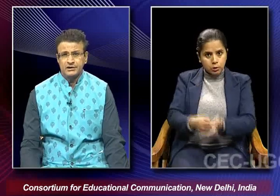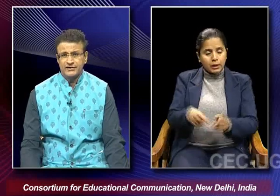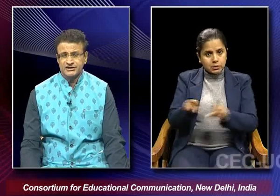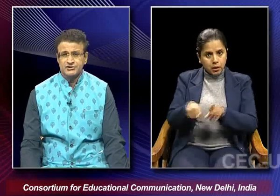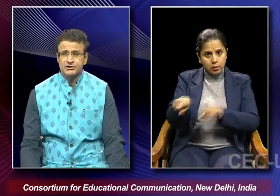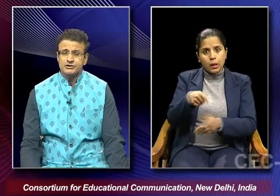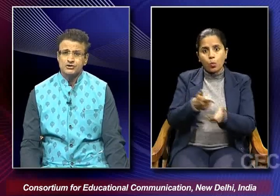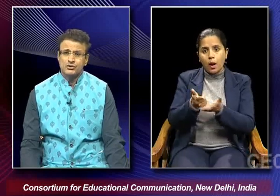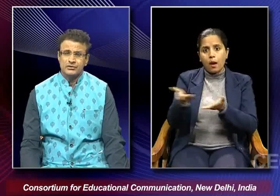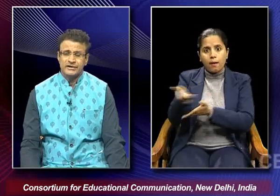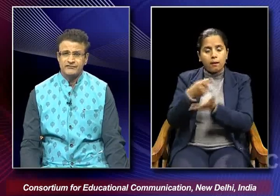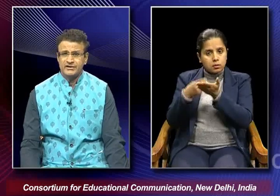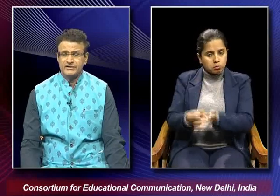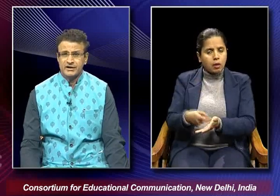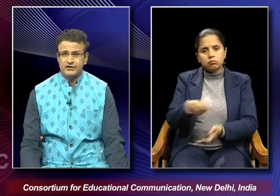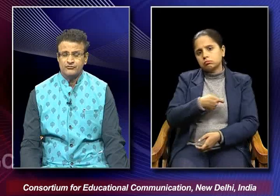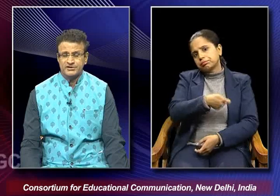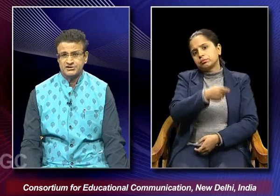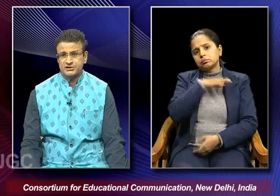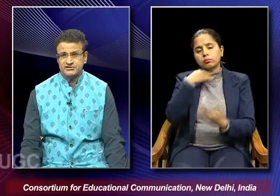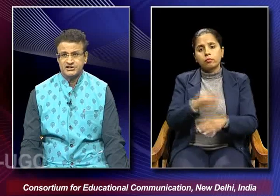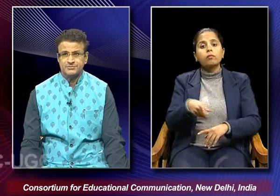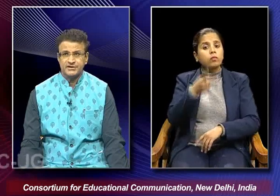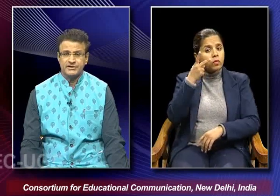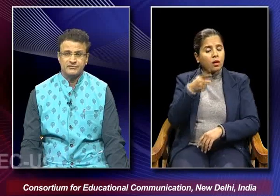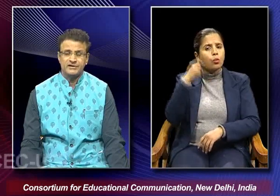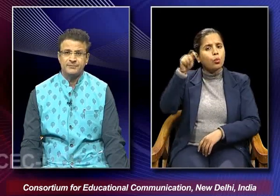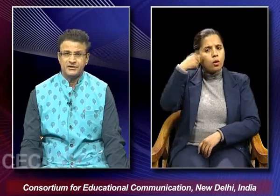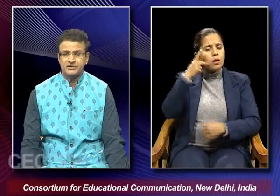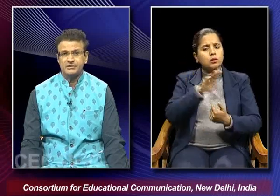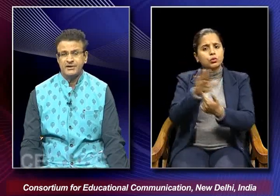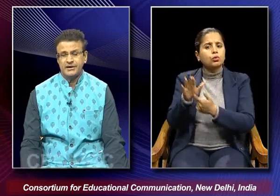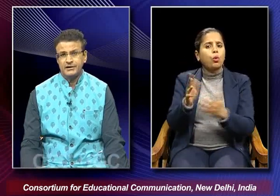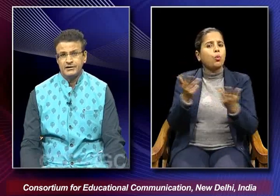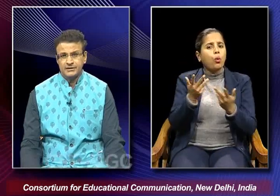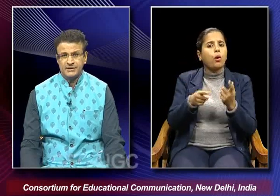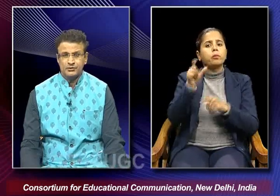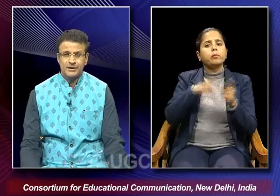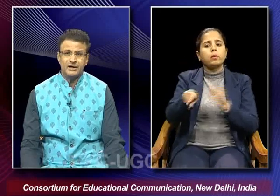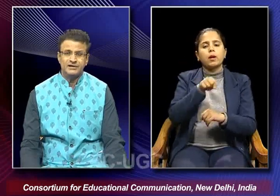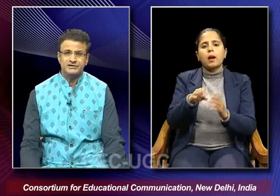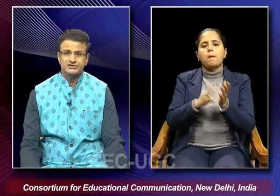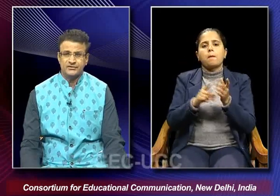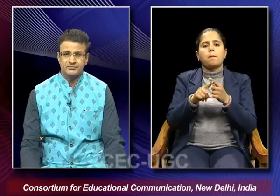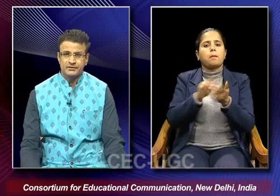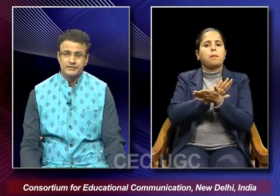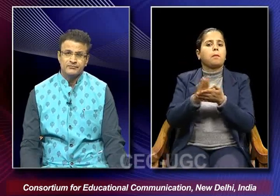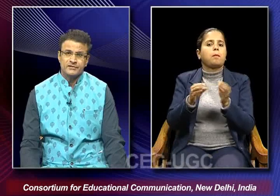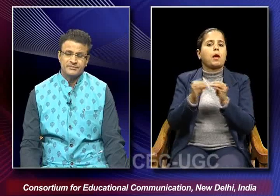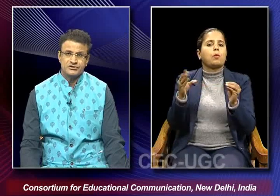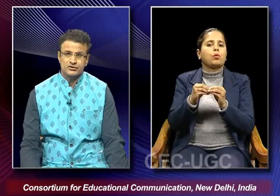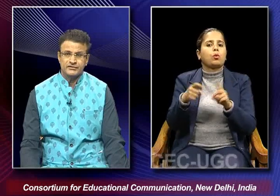village so in a way the kind of picture which has been in a way depicted by maibu khan in this film